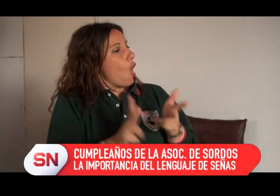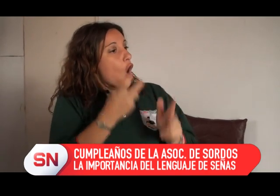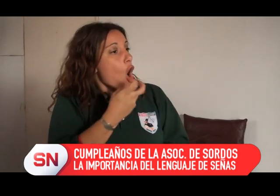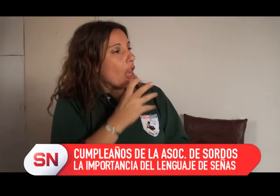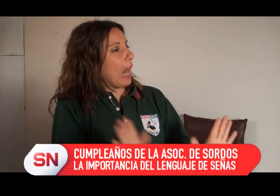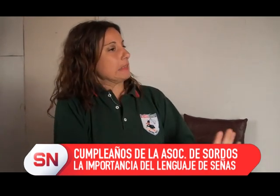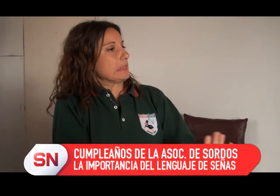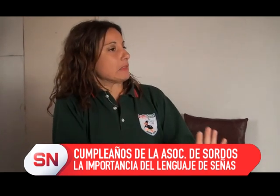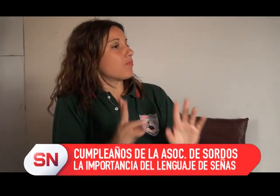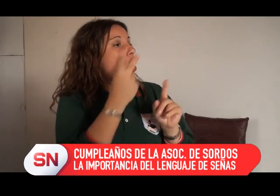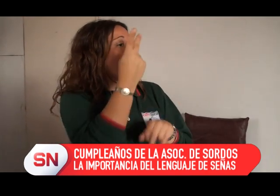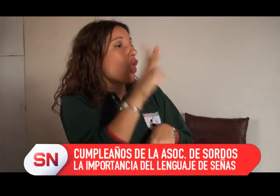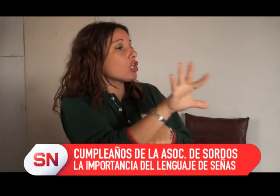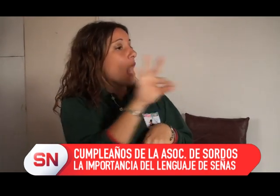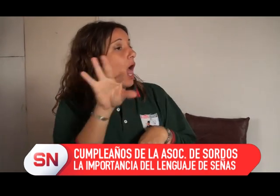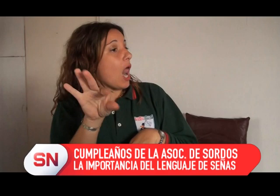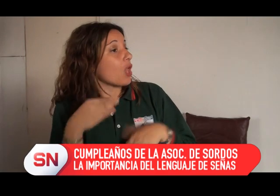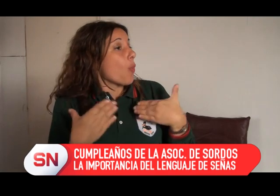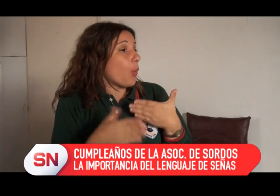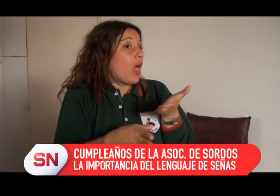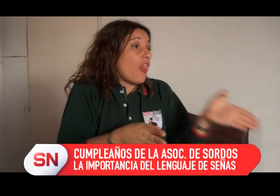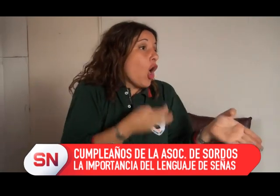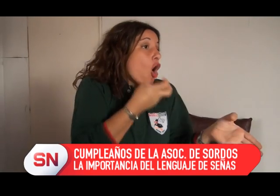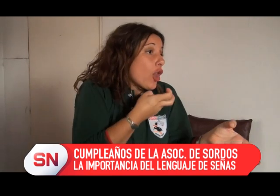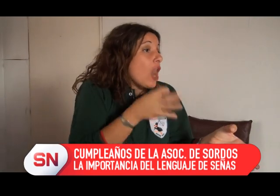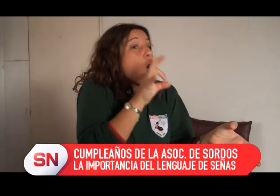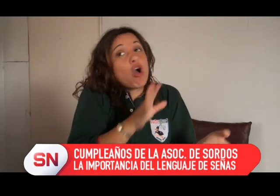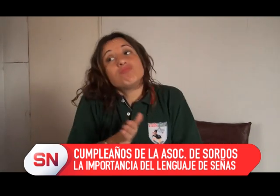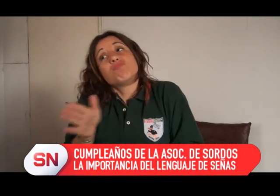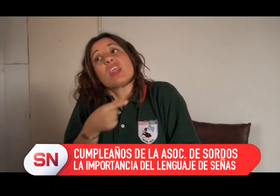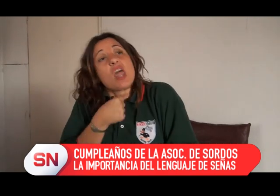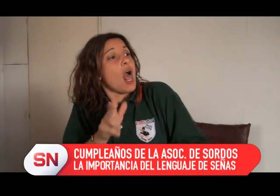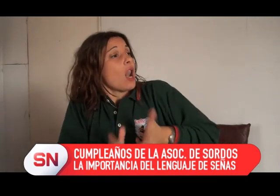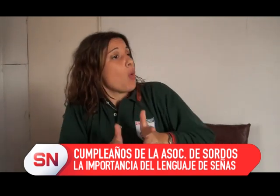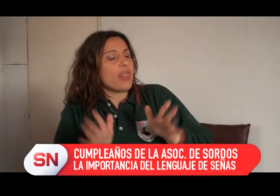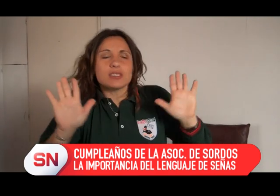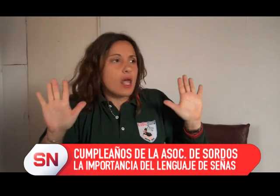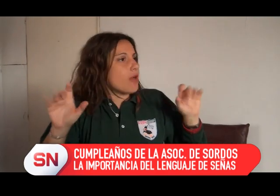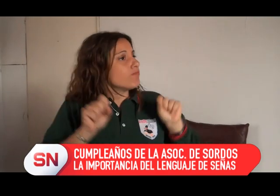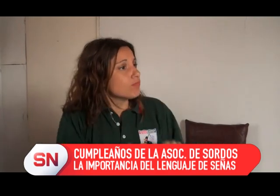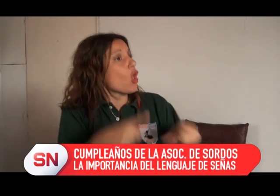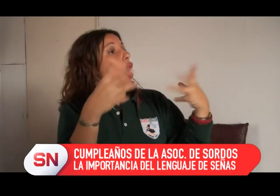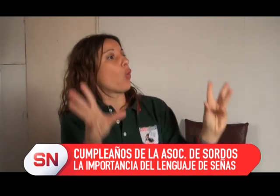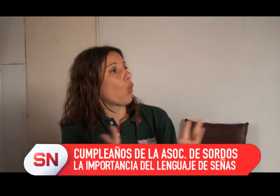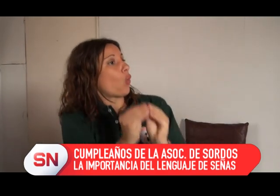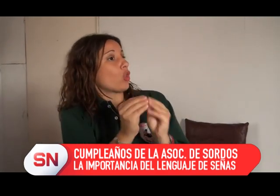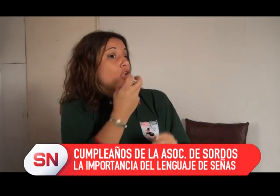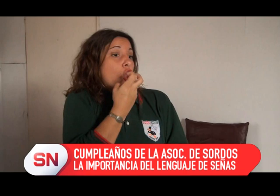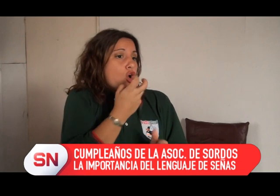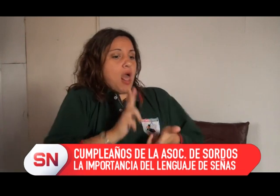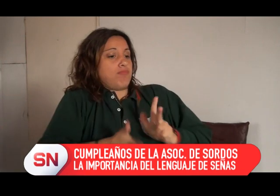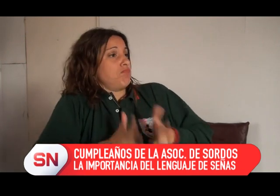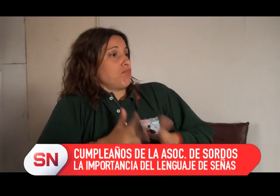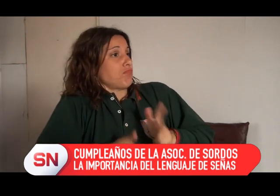juntó un grupo donde empezaron, dijeron, bueno el oral está buenísimo obviamente, pero pueden hacer las dos cosas, la lengua de señas es su lengua madre